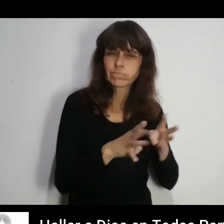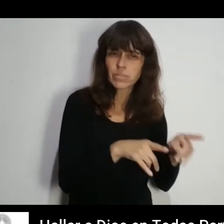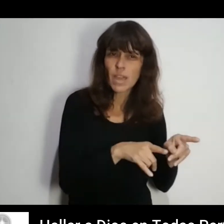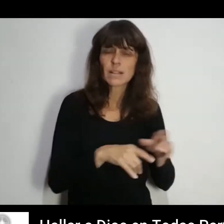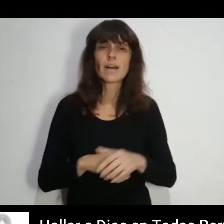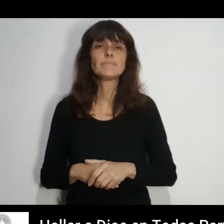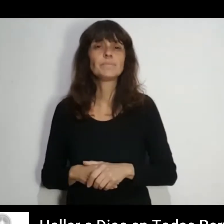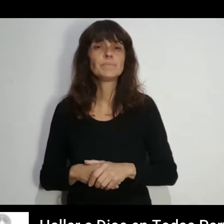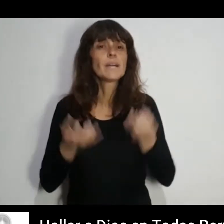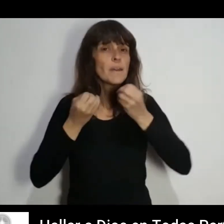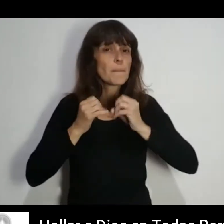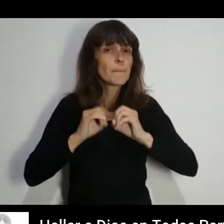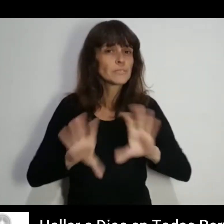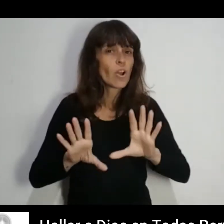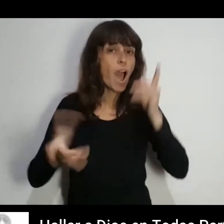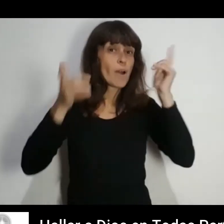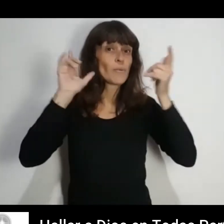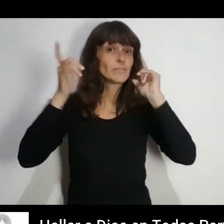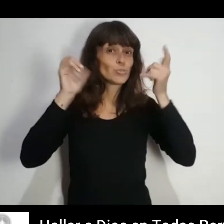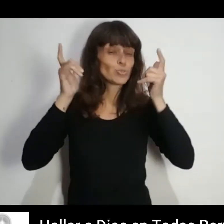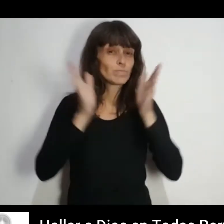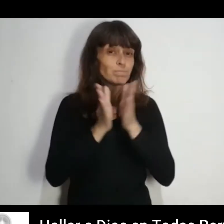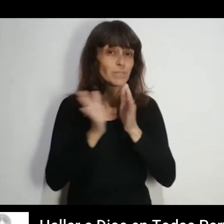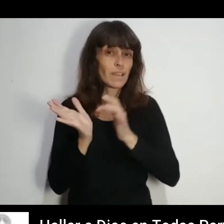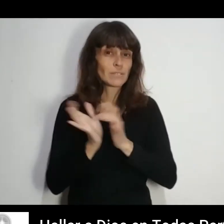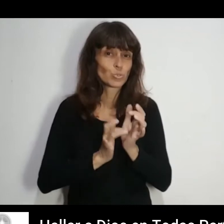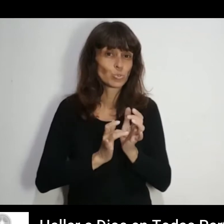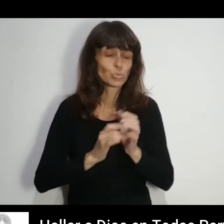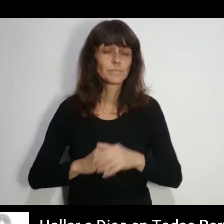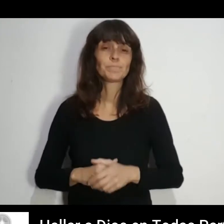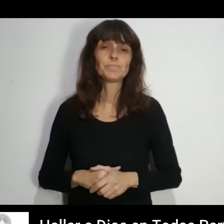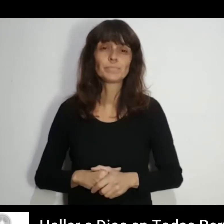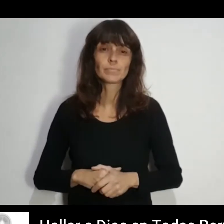Allí en el campo de batalla Comenzó mi aventura con Jesús